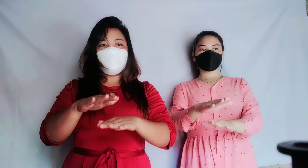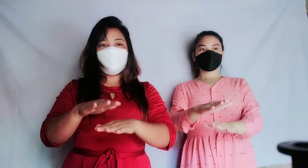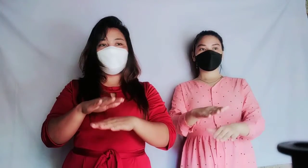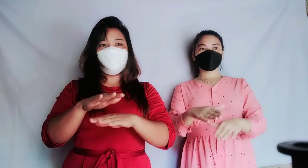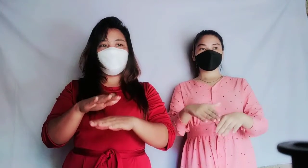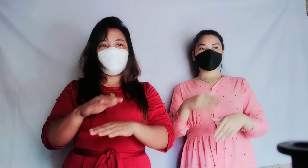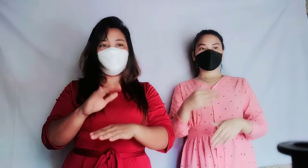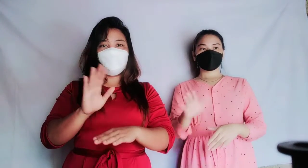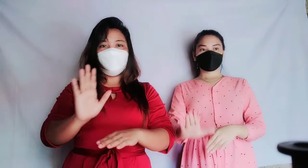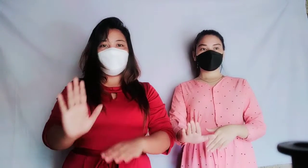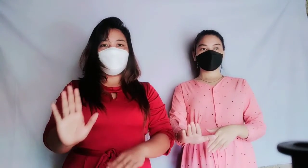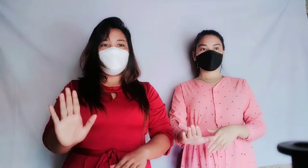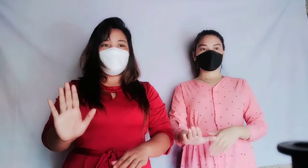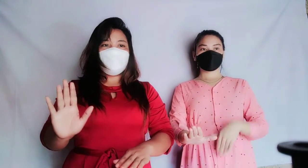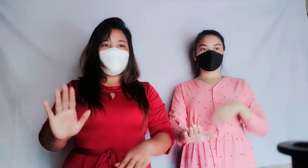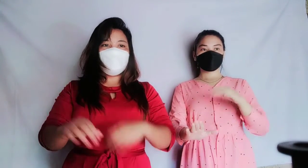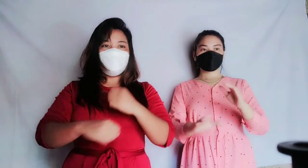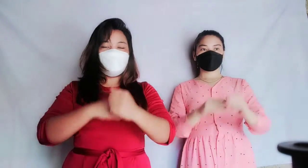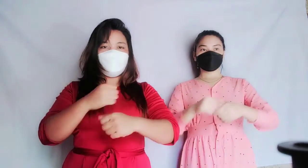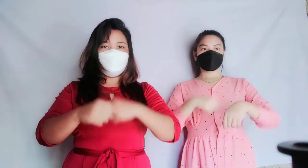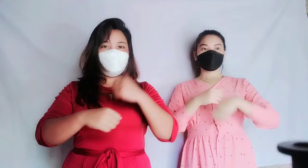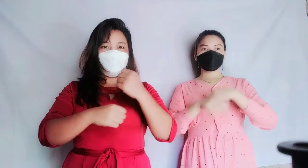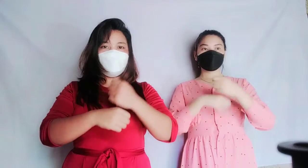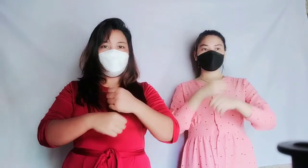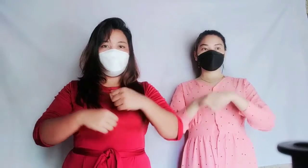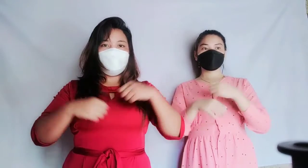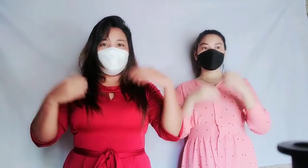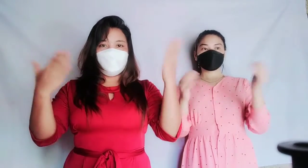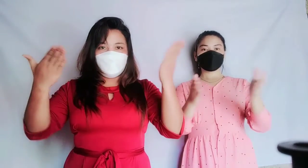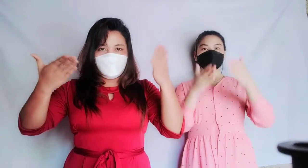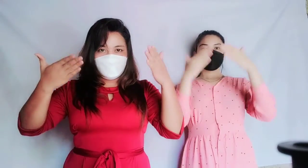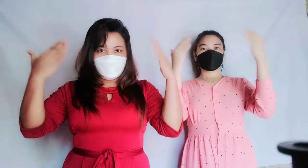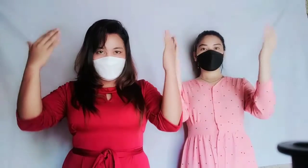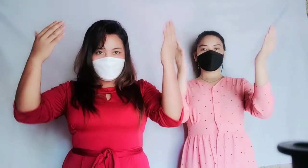Inang Taang taong biyaya